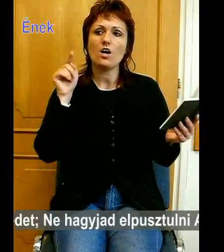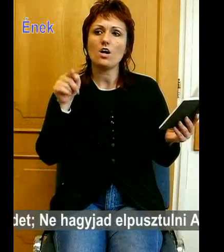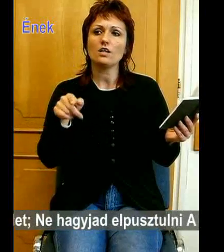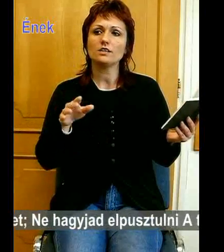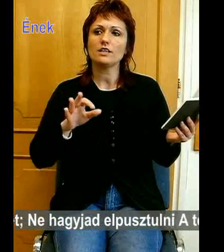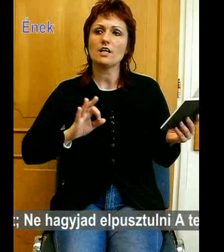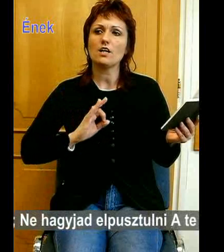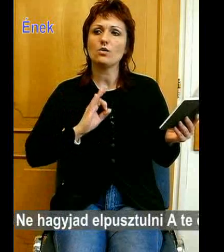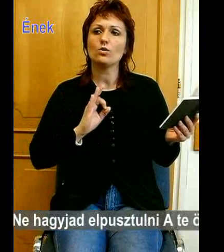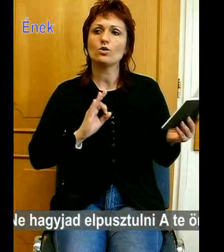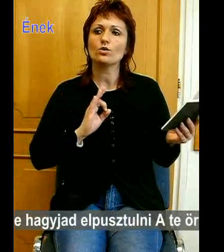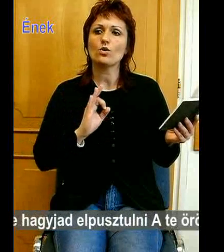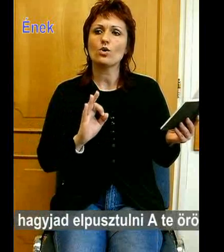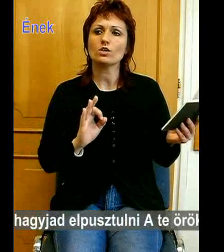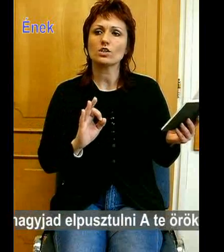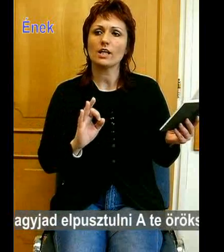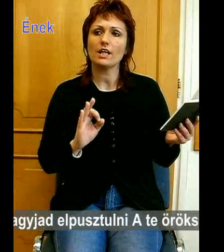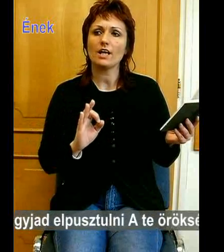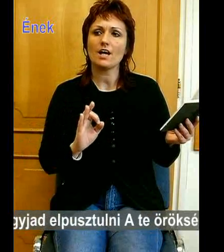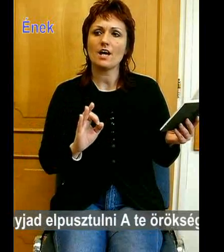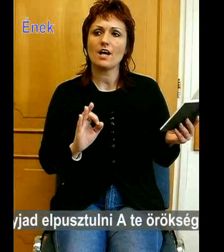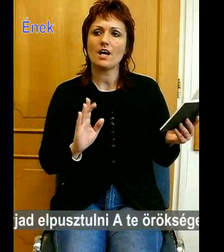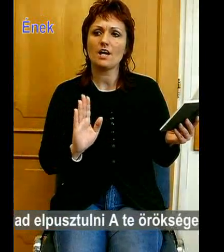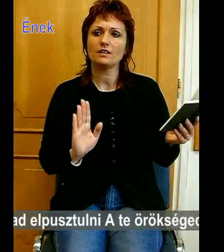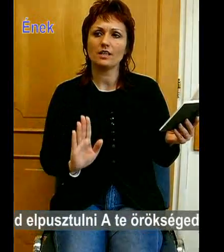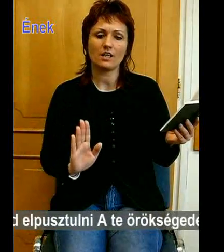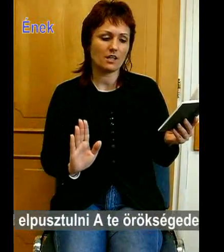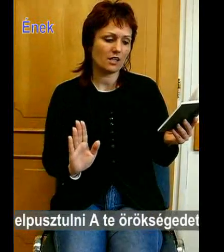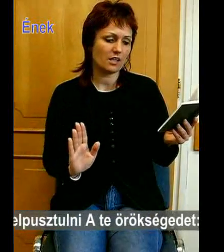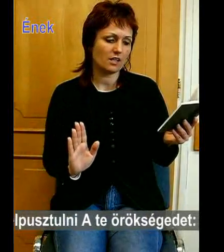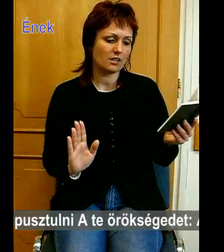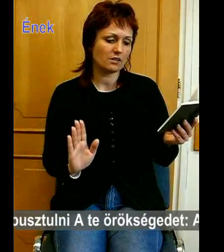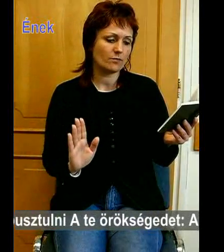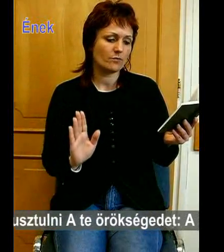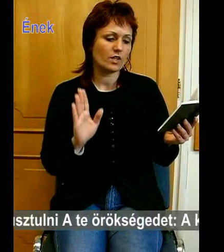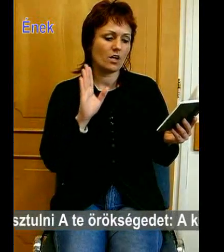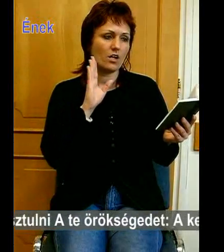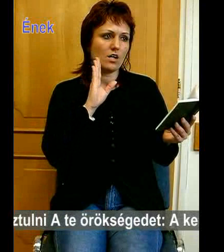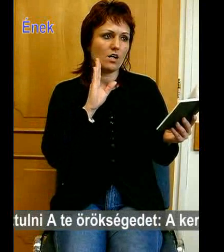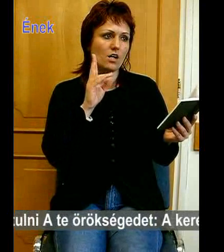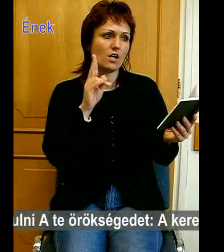terülségedre, a